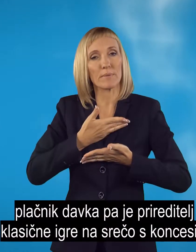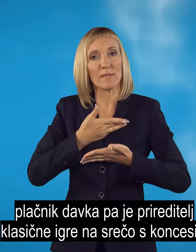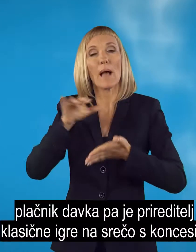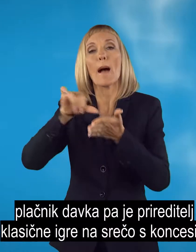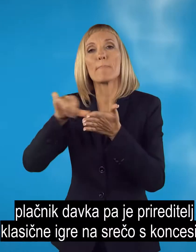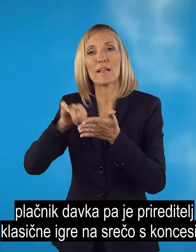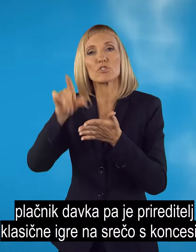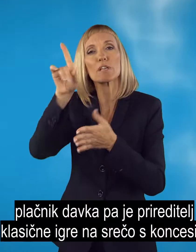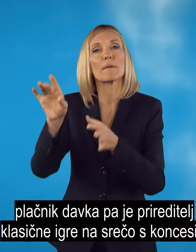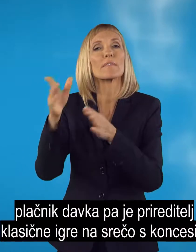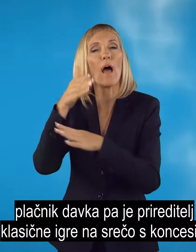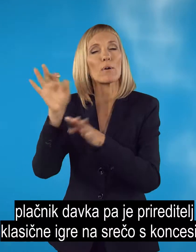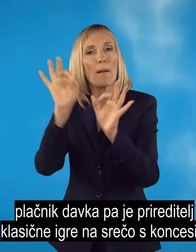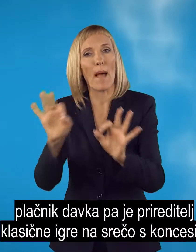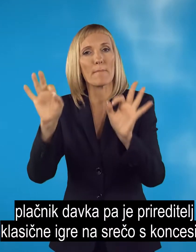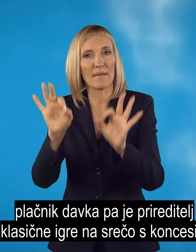Obdavčitev igr na